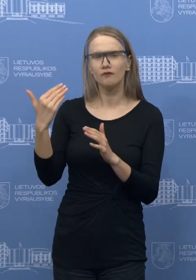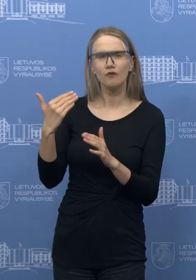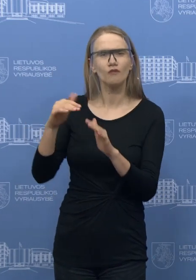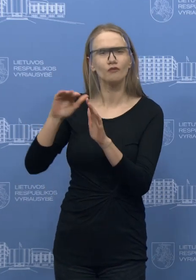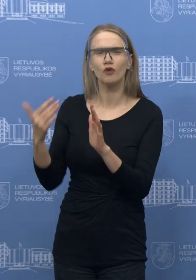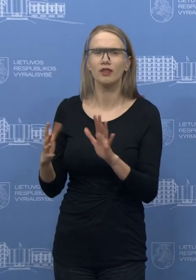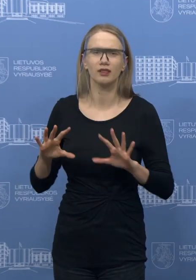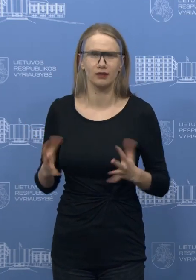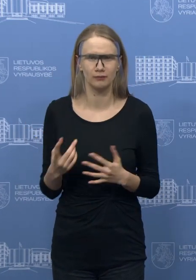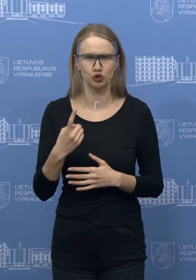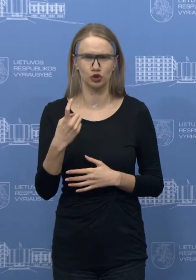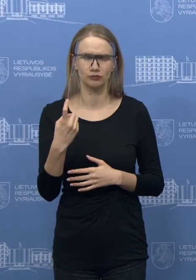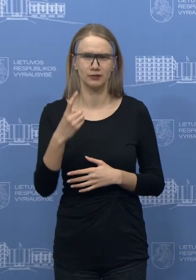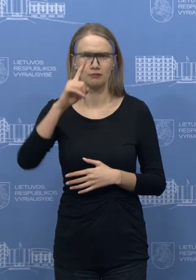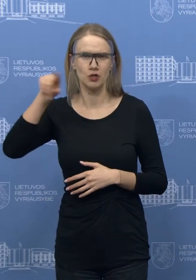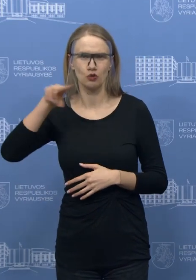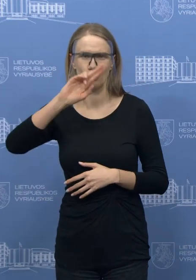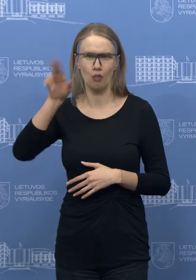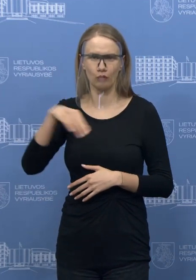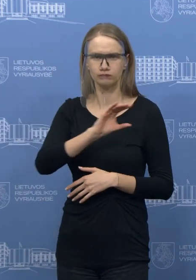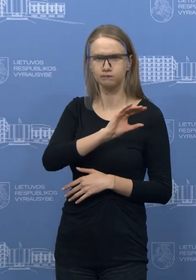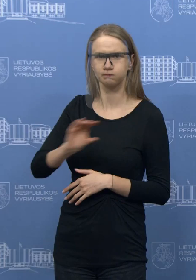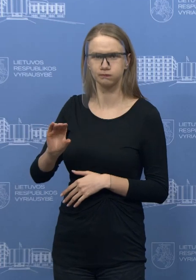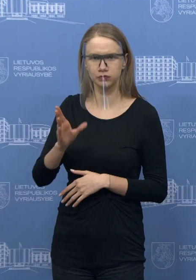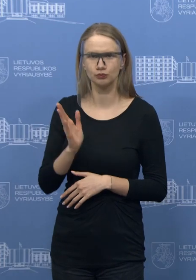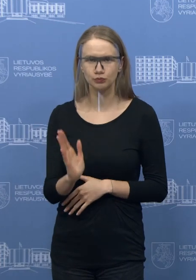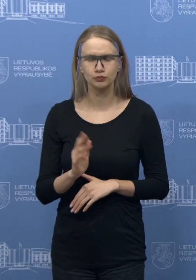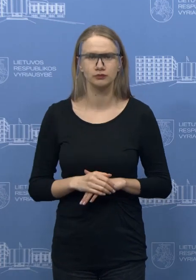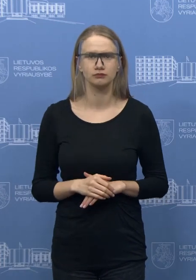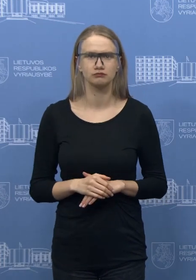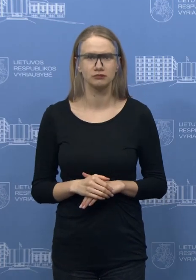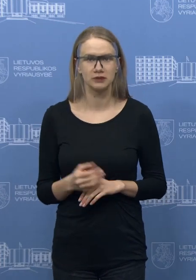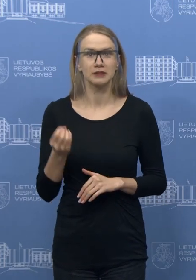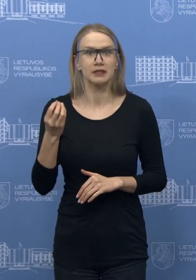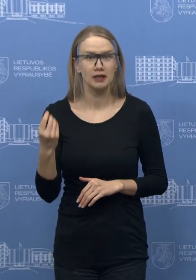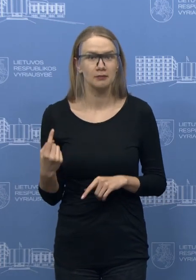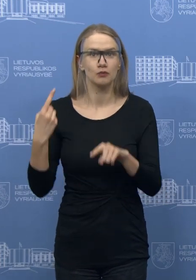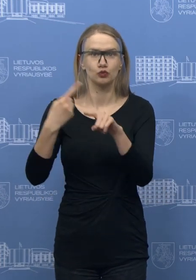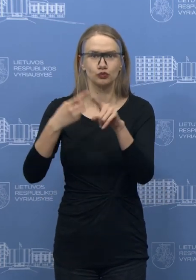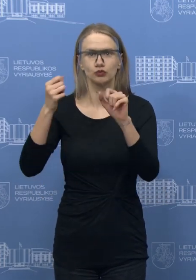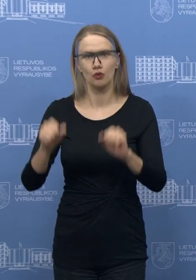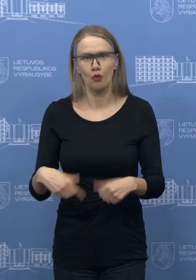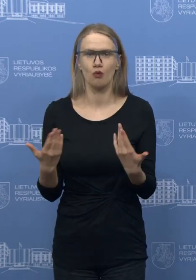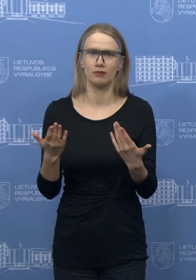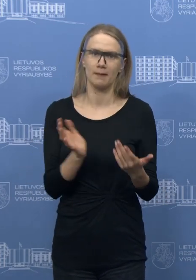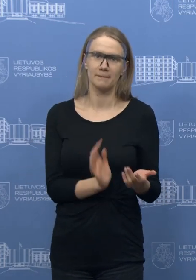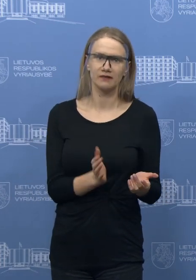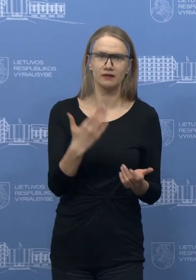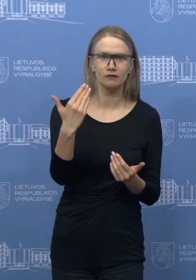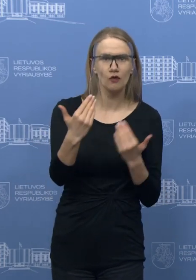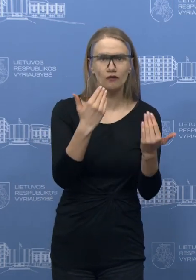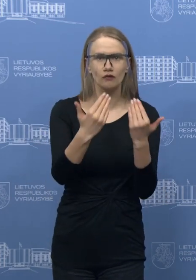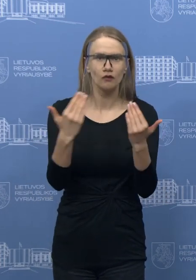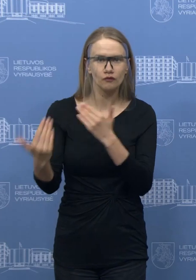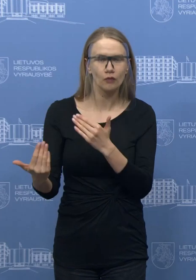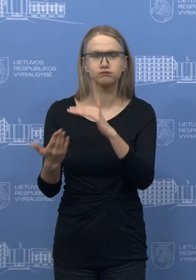numatčiusi apie 100 milijonų eurų jau skirti. Ir dar panašiai tiek būtų galima pritraukti tiek iš privataus kapitalo